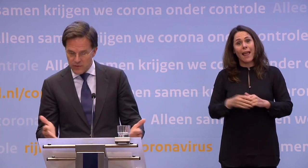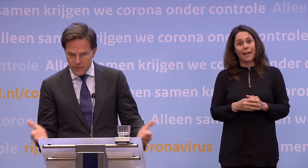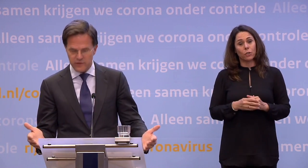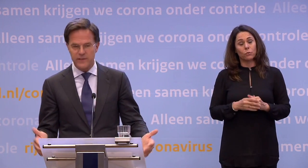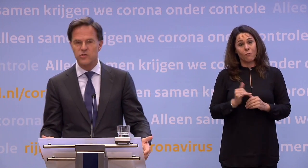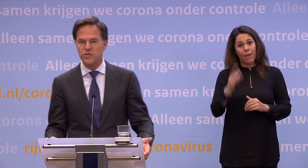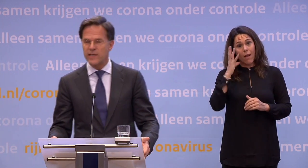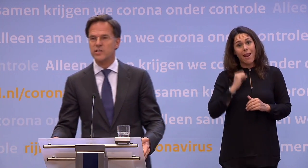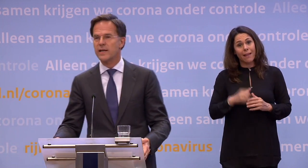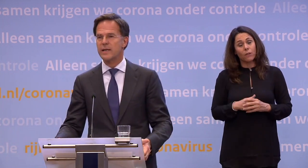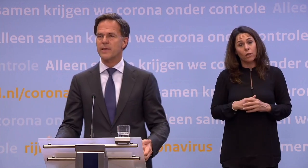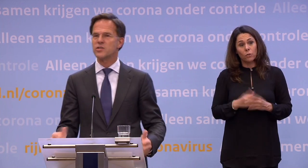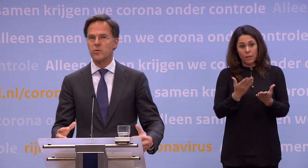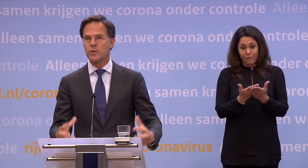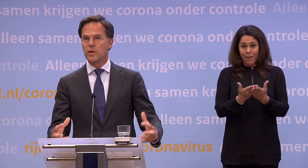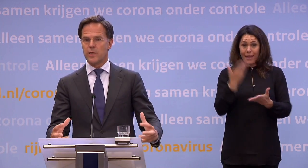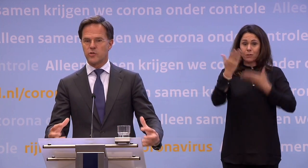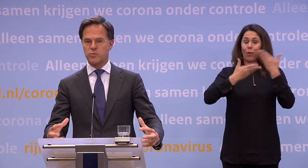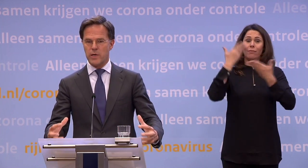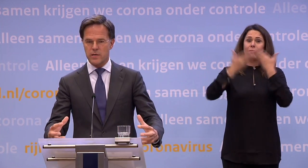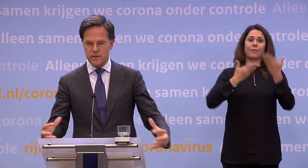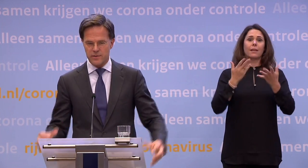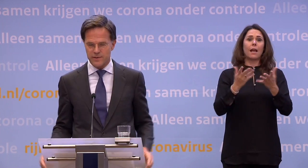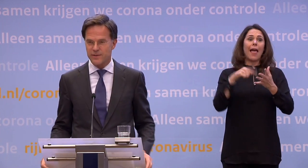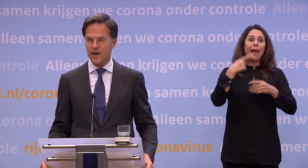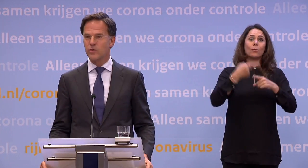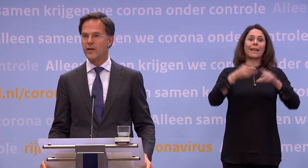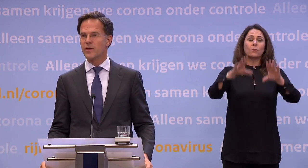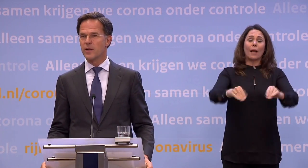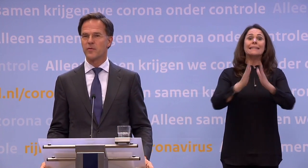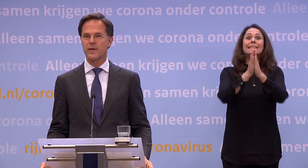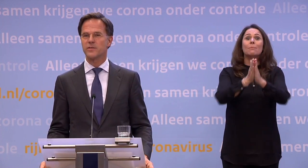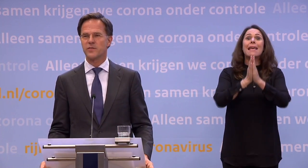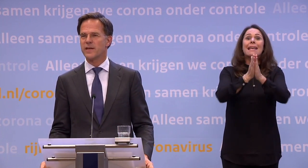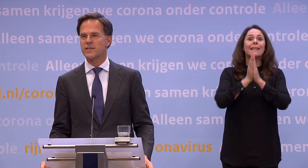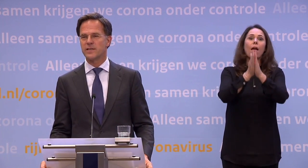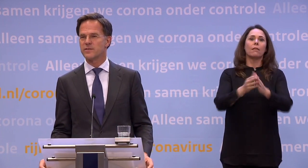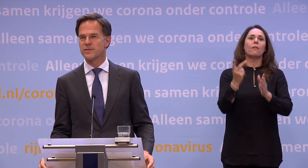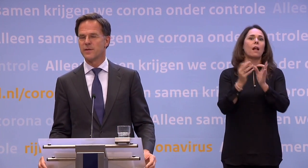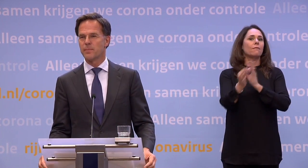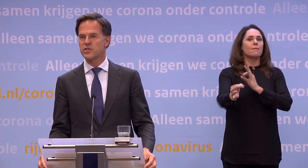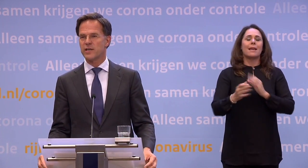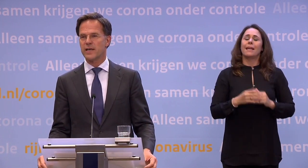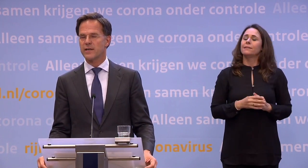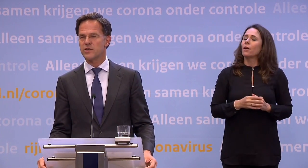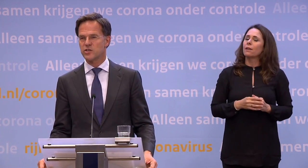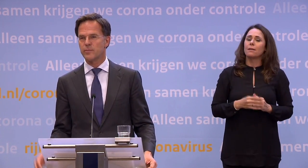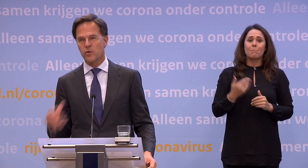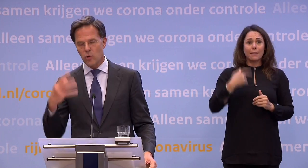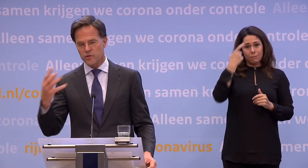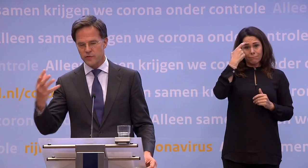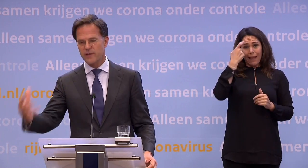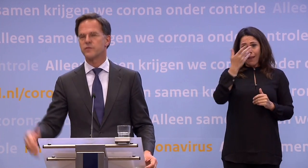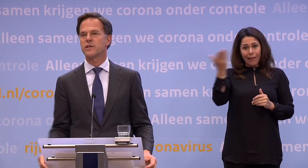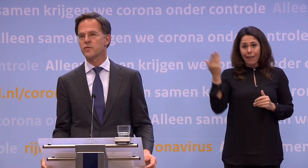En ik vertel die feiten, weet je, ze hebben het steeds gedaan. Ik heb geen zin om Nederland te smeken, hou je aan die anderhalve meter. Dat werkt niet. Mensen zijn niet gek, die zijn